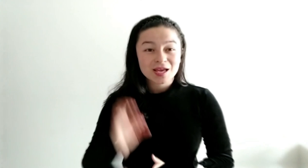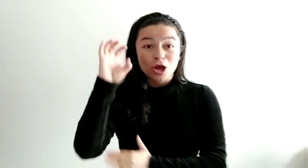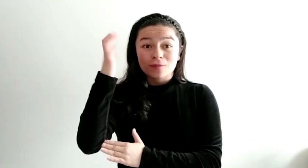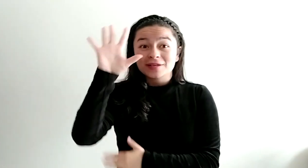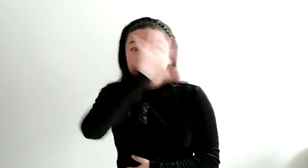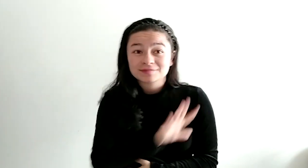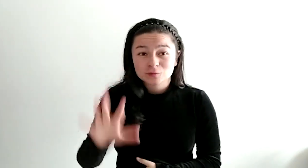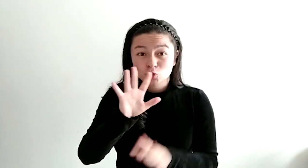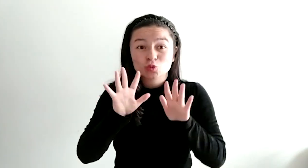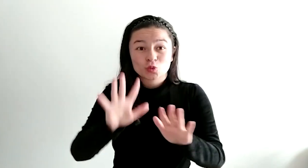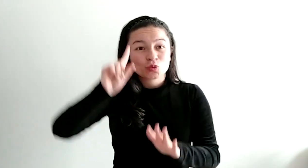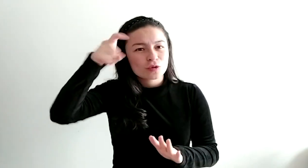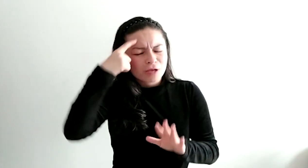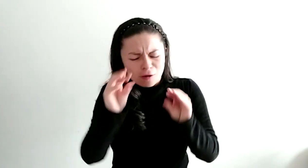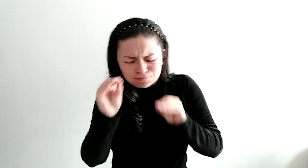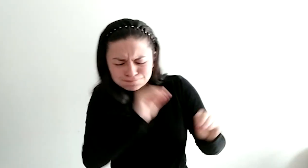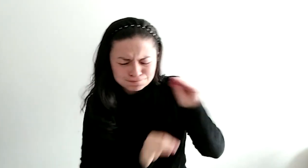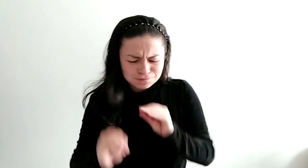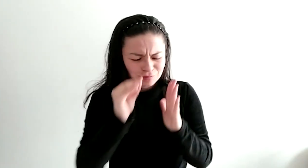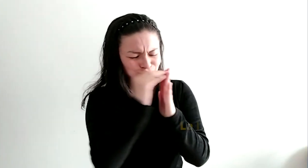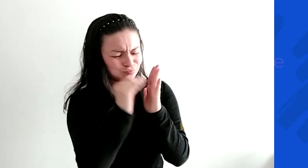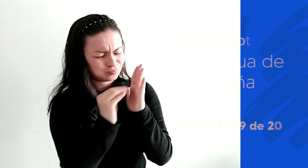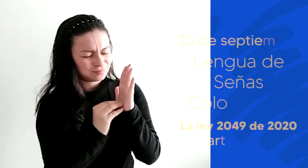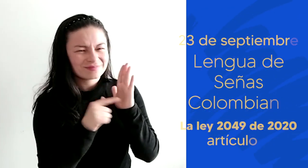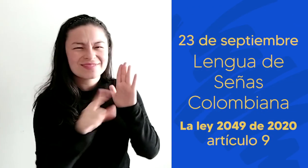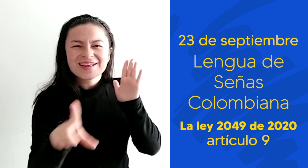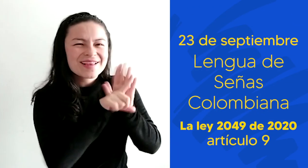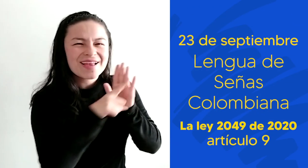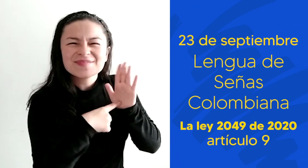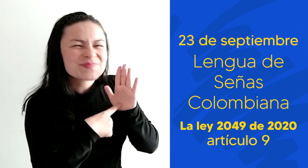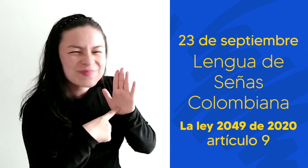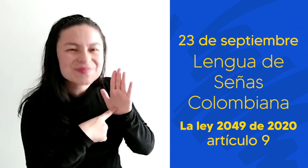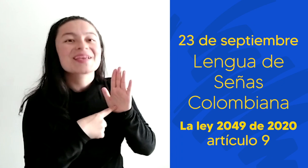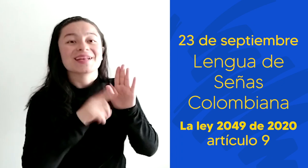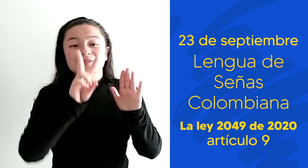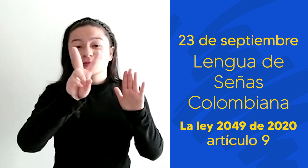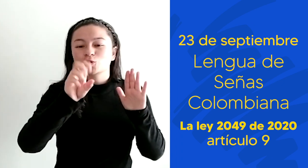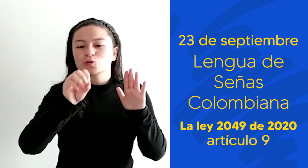En Colombia, el Gobierno Nacional crea la Ley 2049